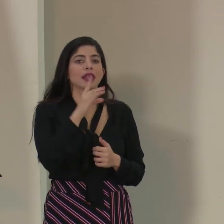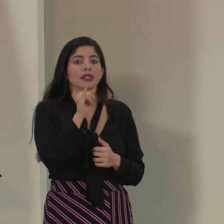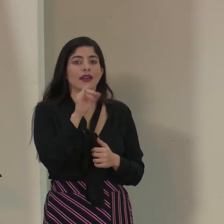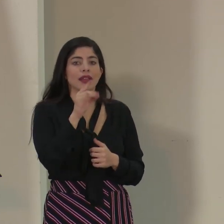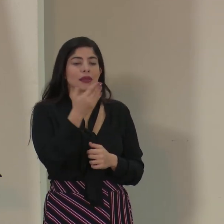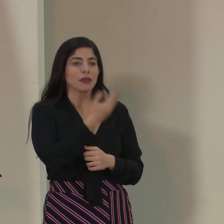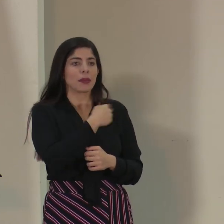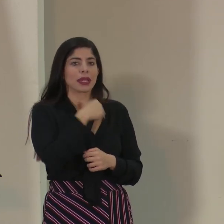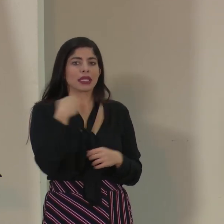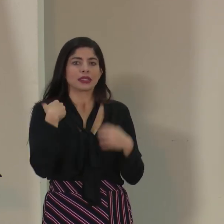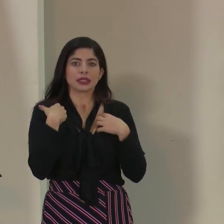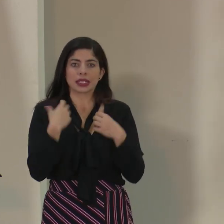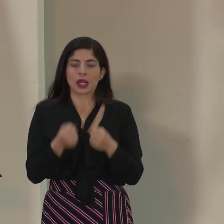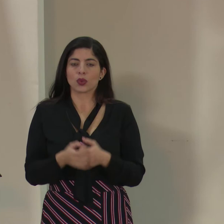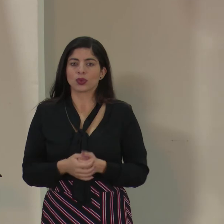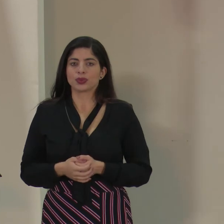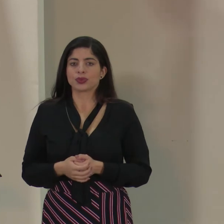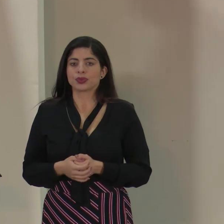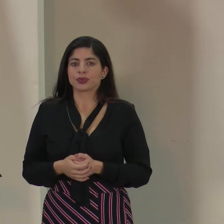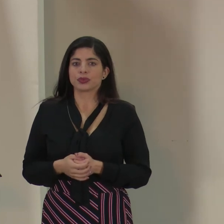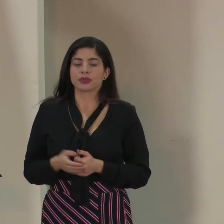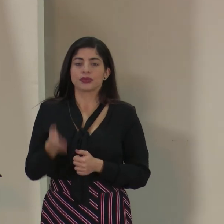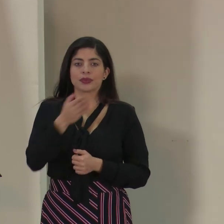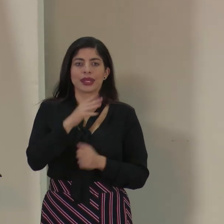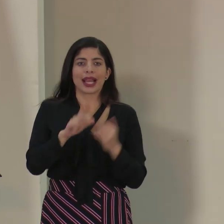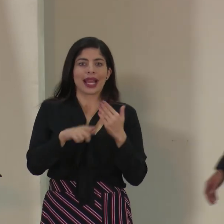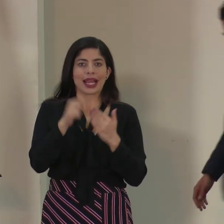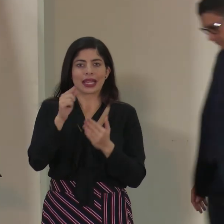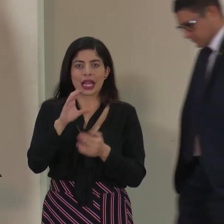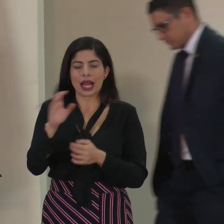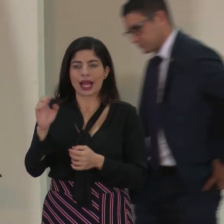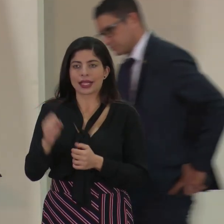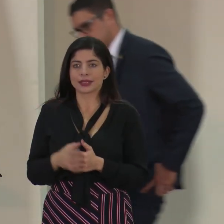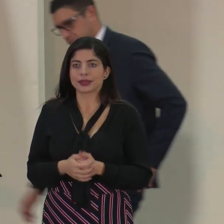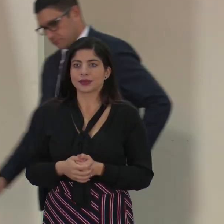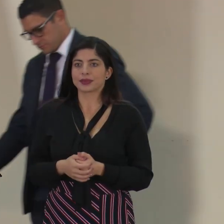Señor Ministro de Salud y de seguido el gerente médico de la Caja.